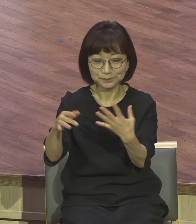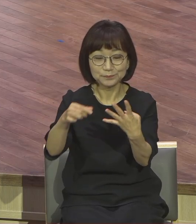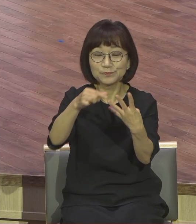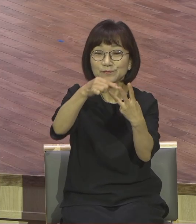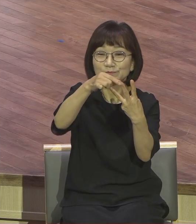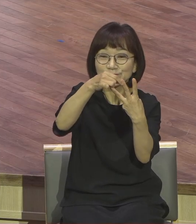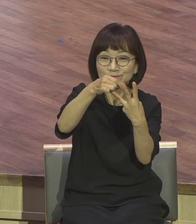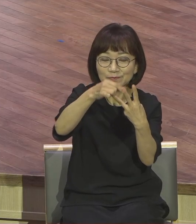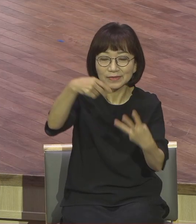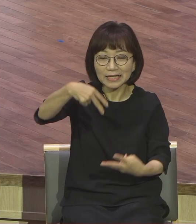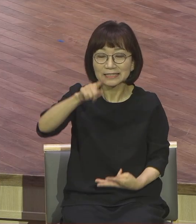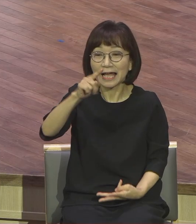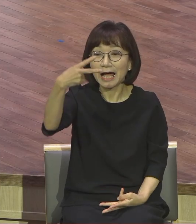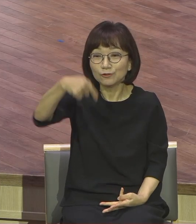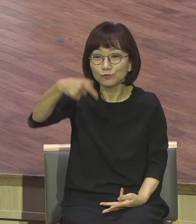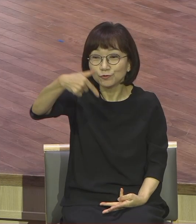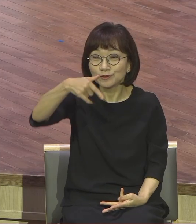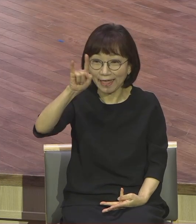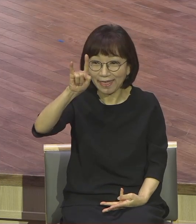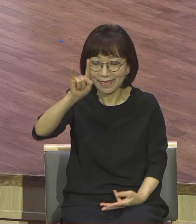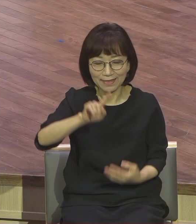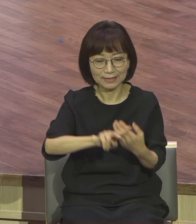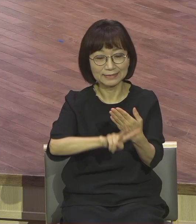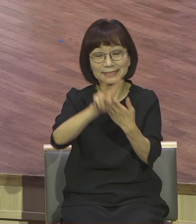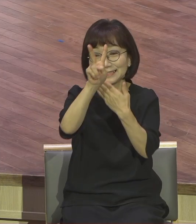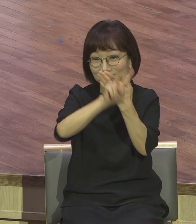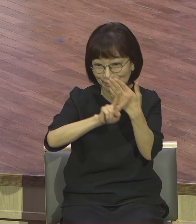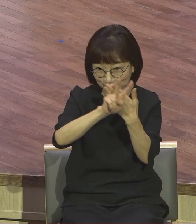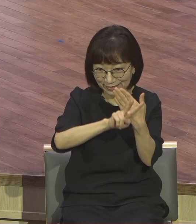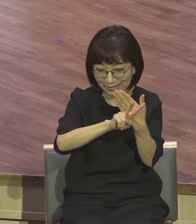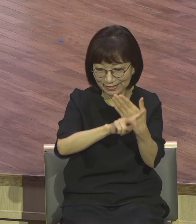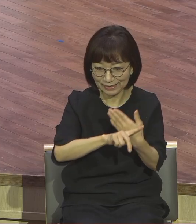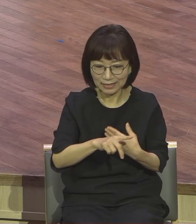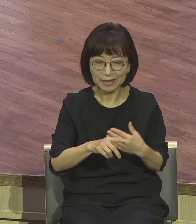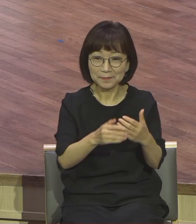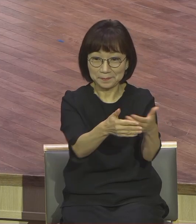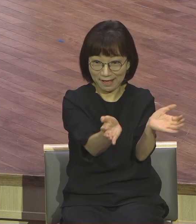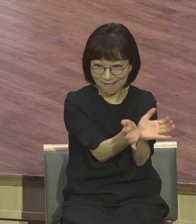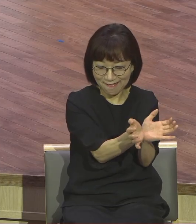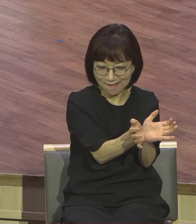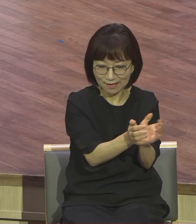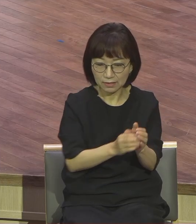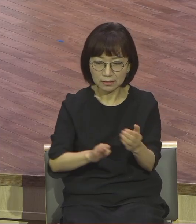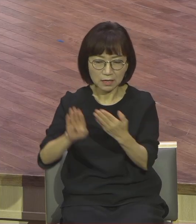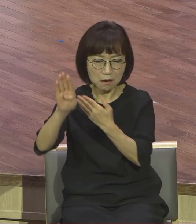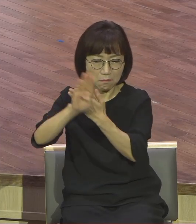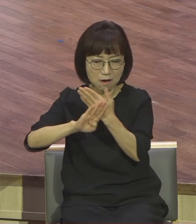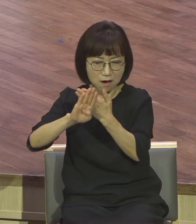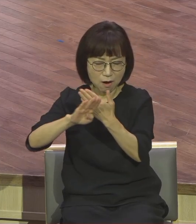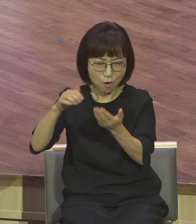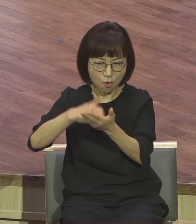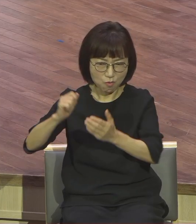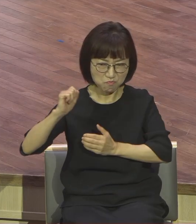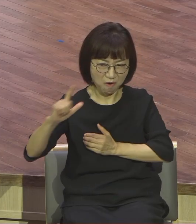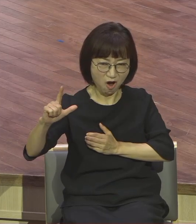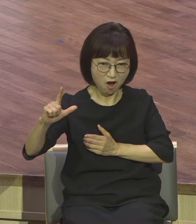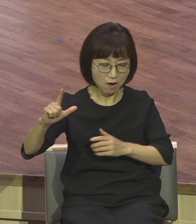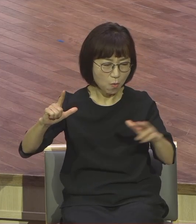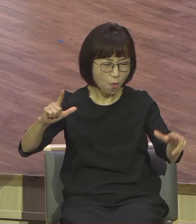사두개파입니다. 사두개파는 바리세파에 비해서 소수입니다. 숫자는 적지만은 실제로